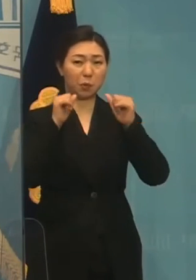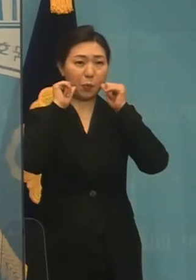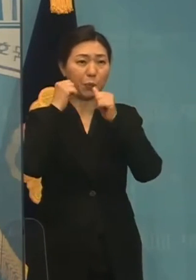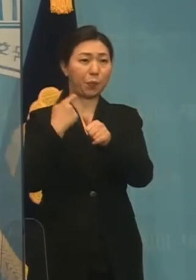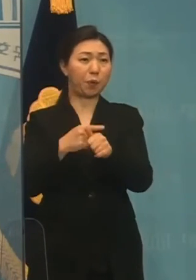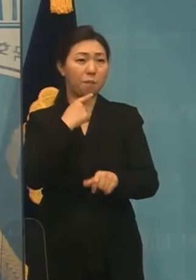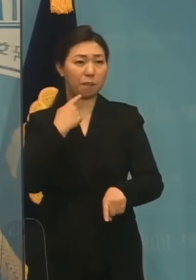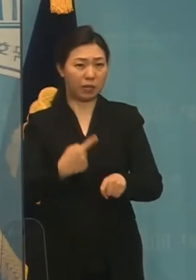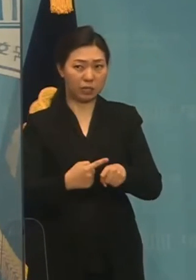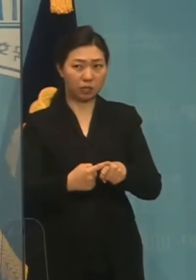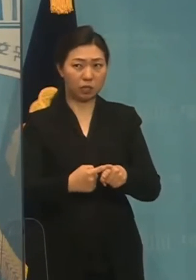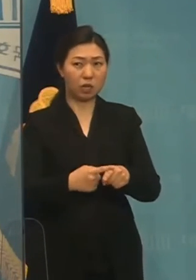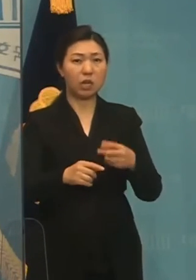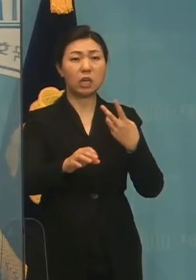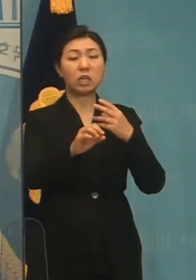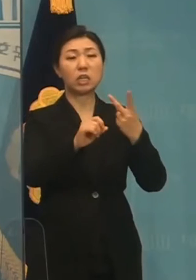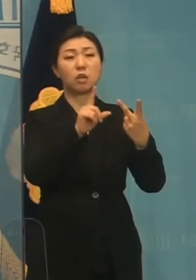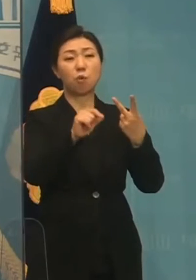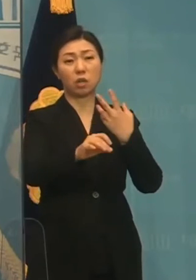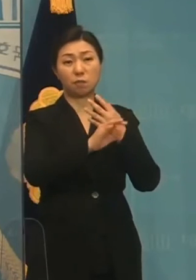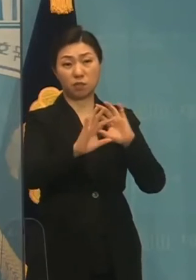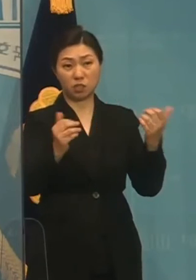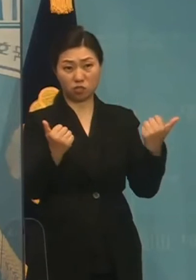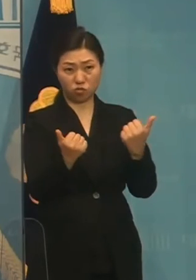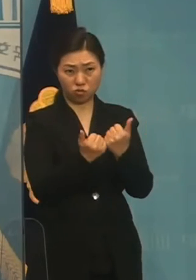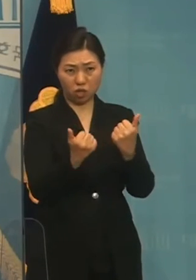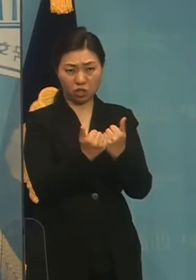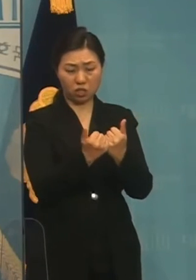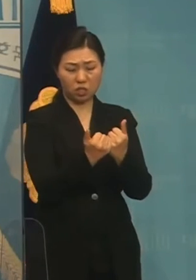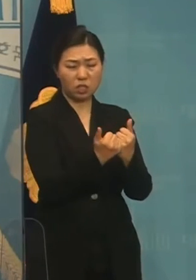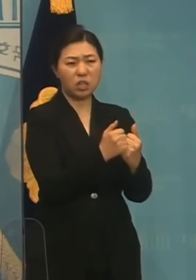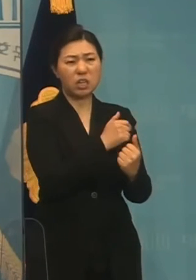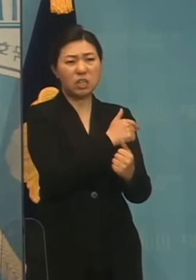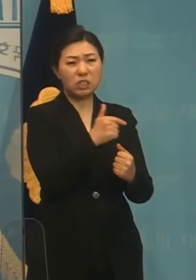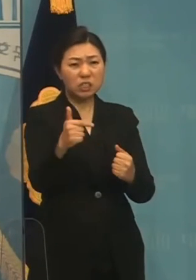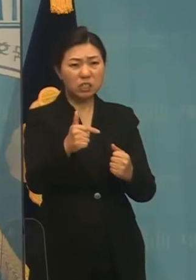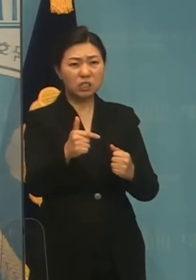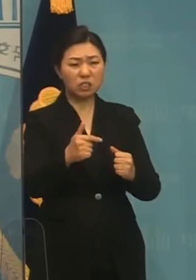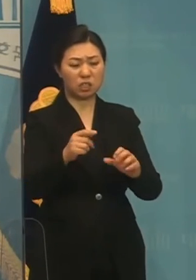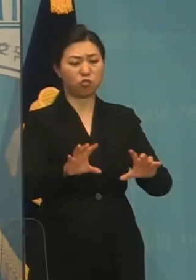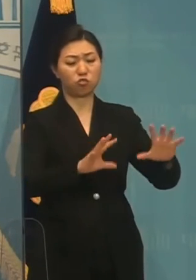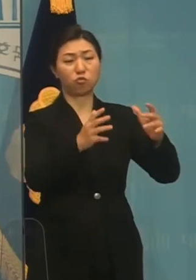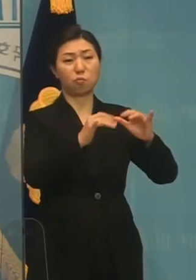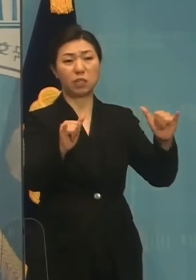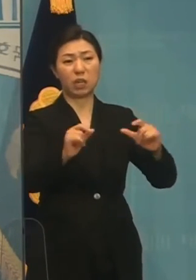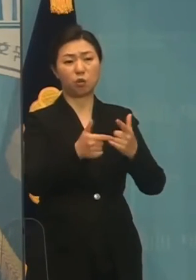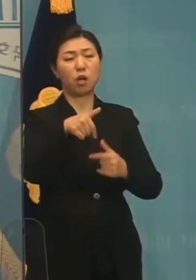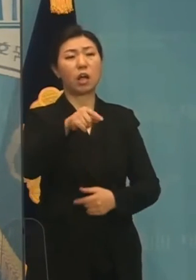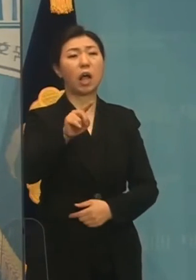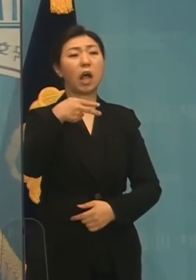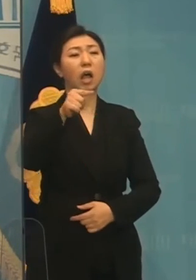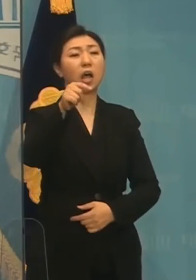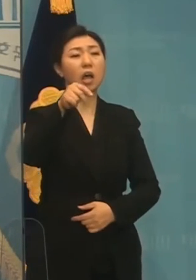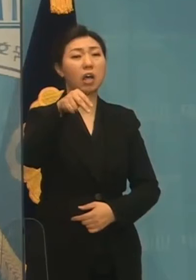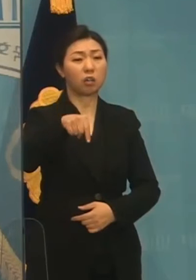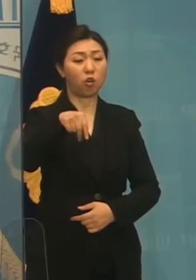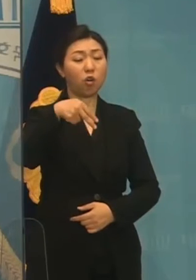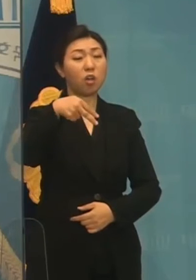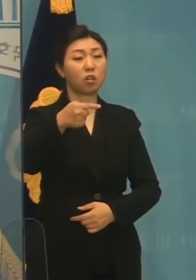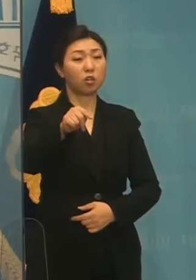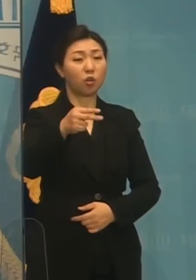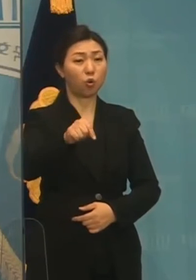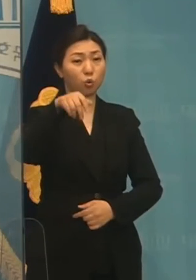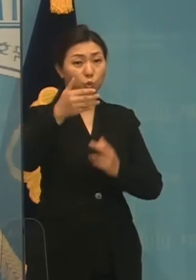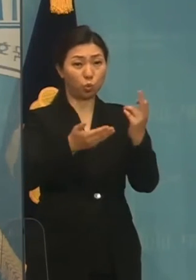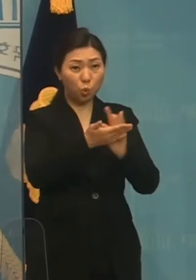민생국회가 아니라 거대한가의 재보궐선거 득표위기인 가덕도 신고관 통별법 강행 처리를